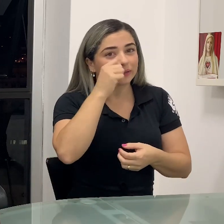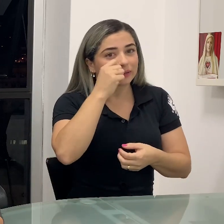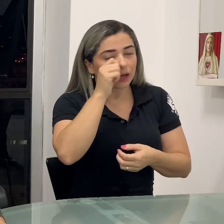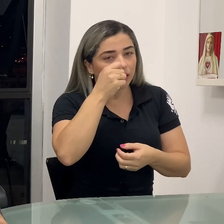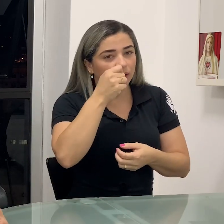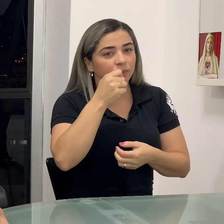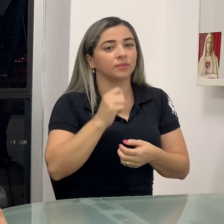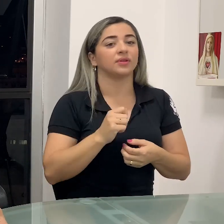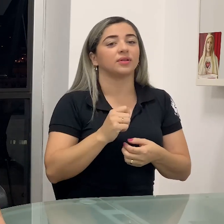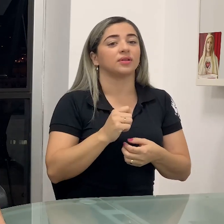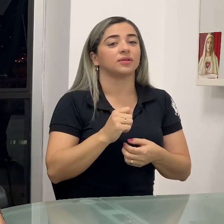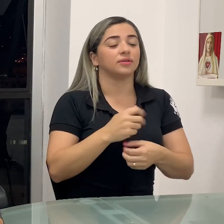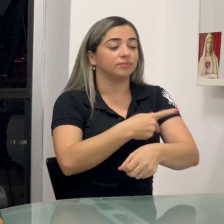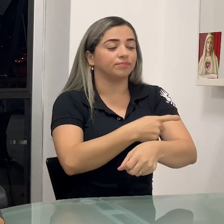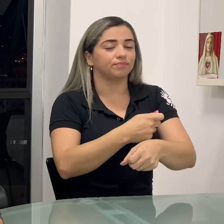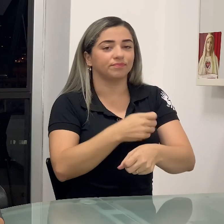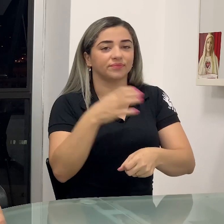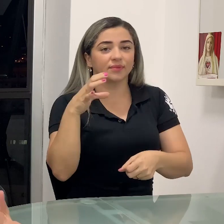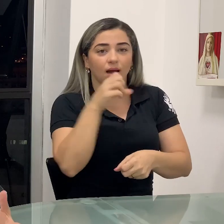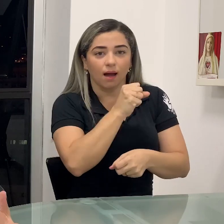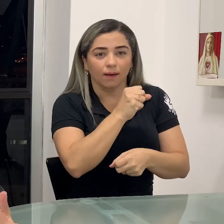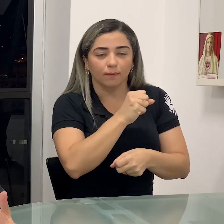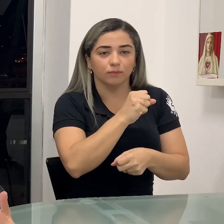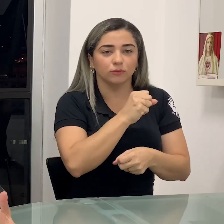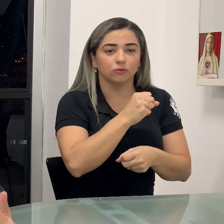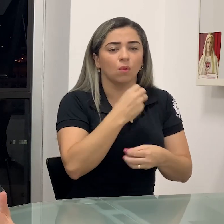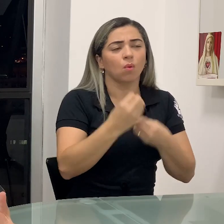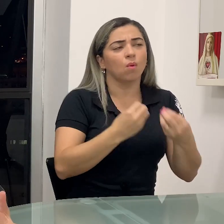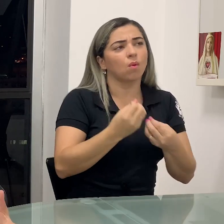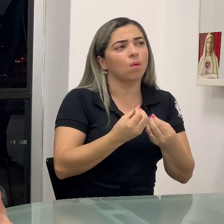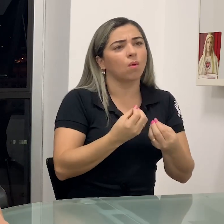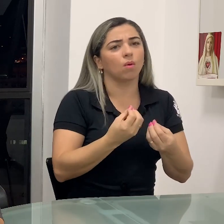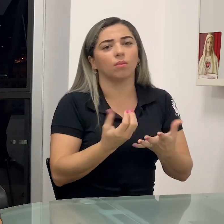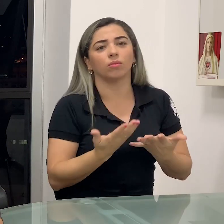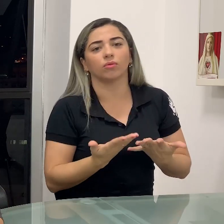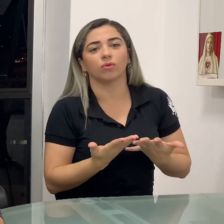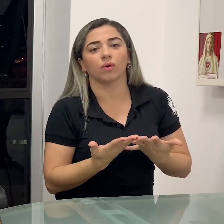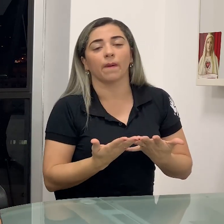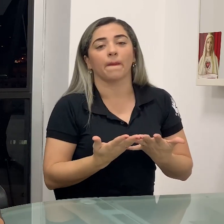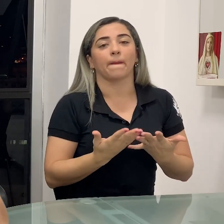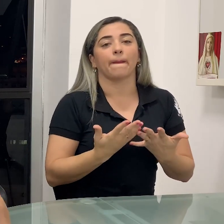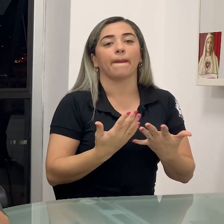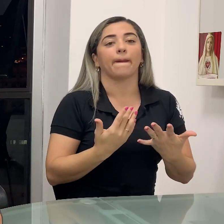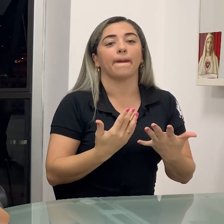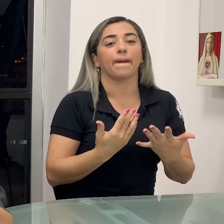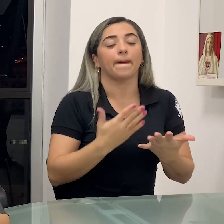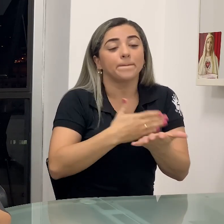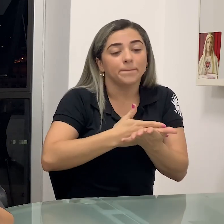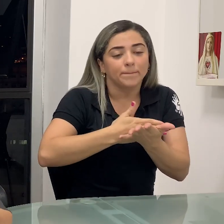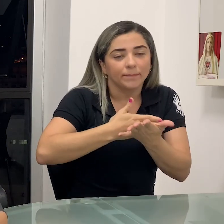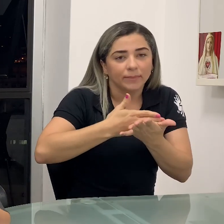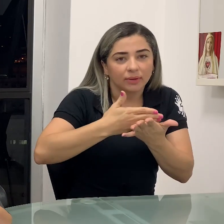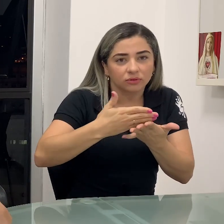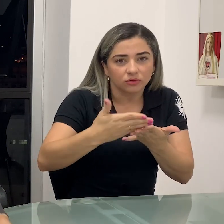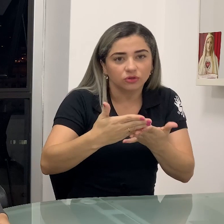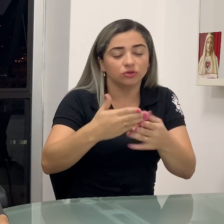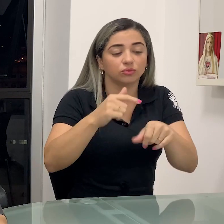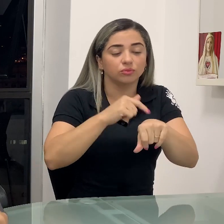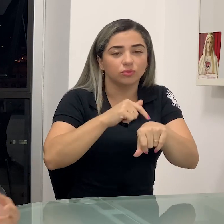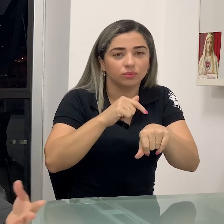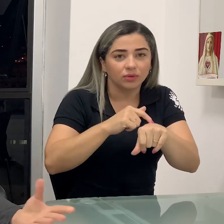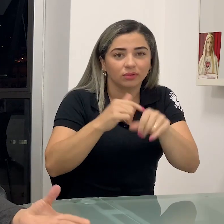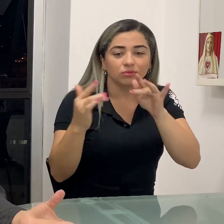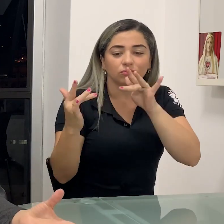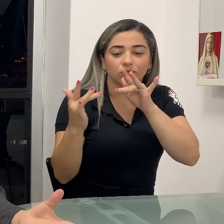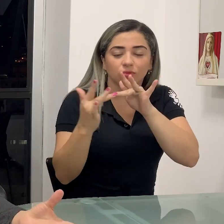Como que a gente considera esse possível estágio de contaminação? A gente conta a partir do momento que ela teve contato